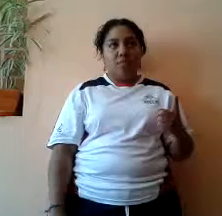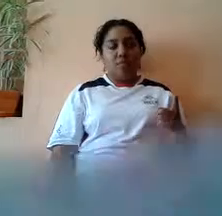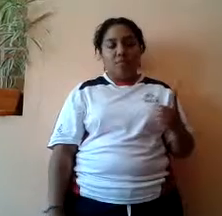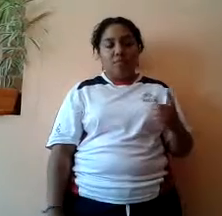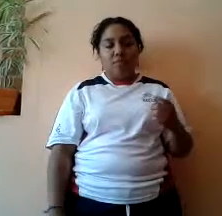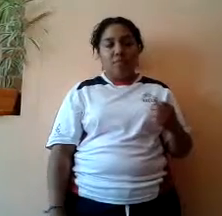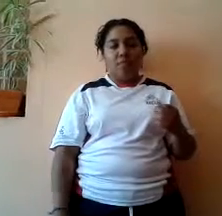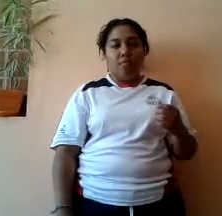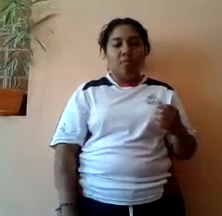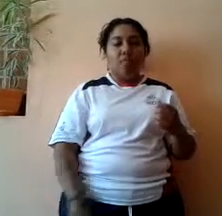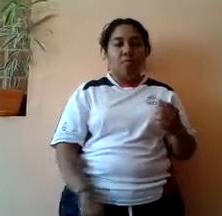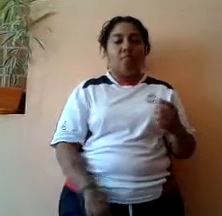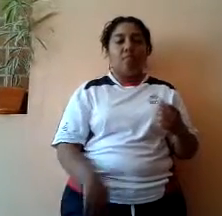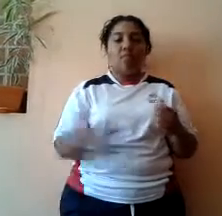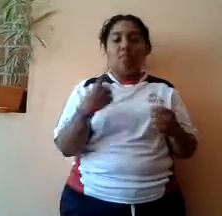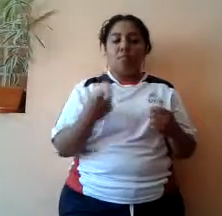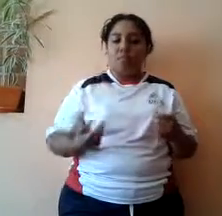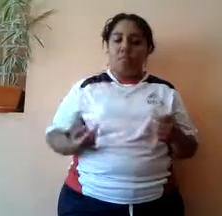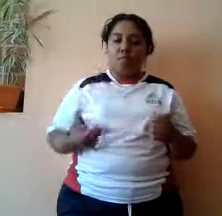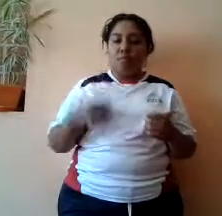un bonito pez de colores como regalo.